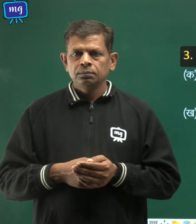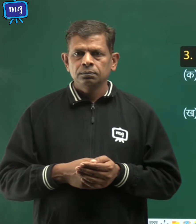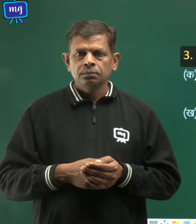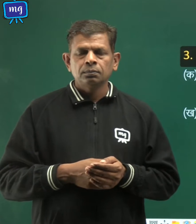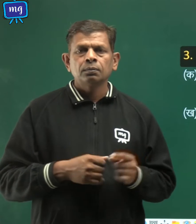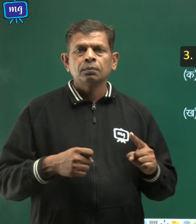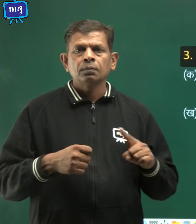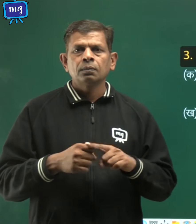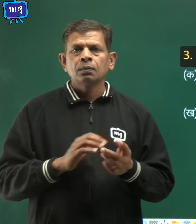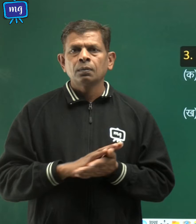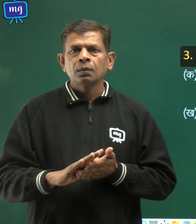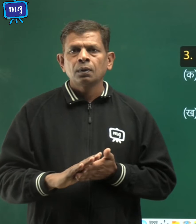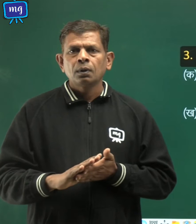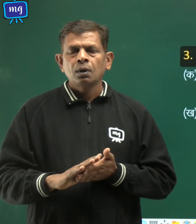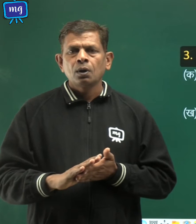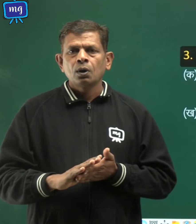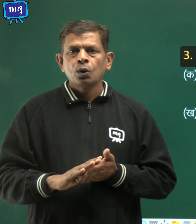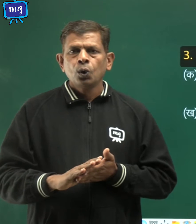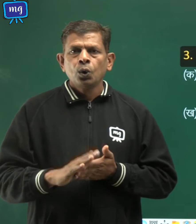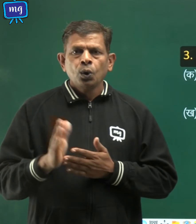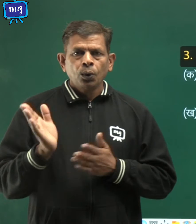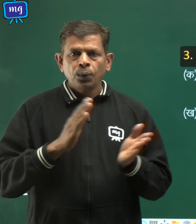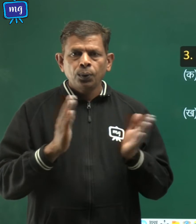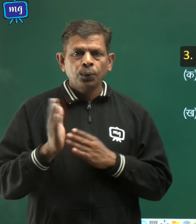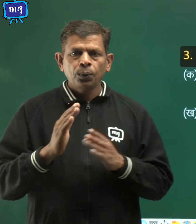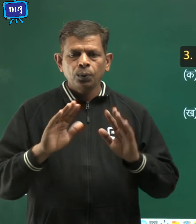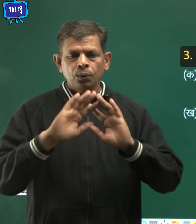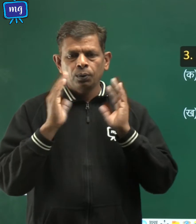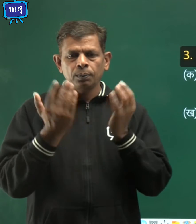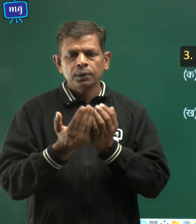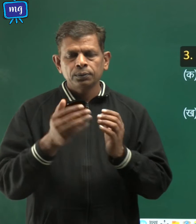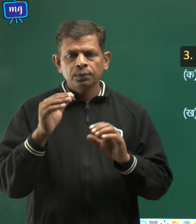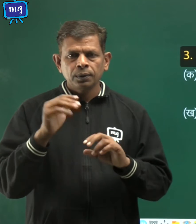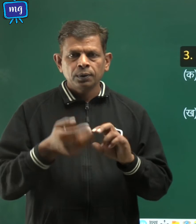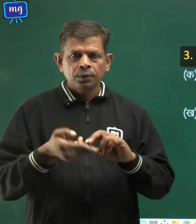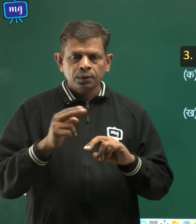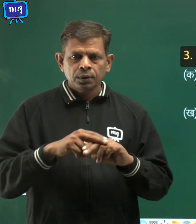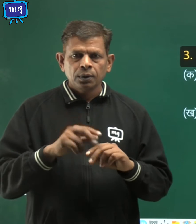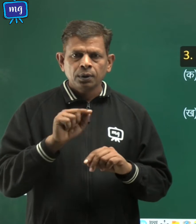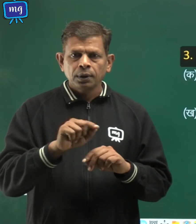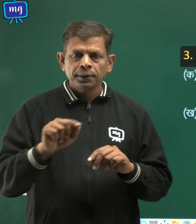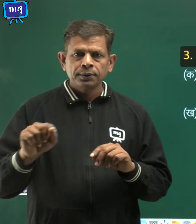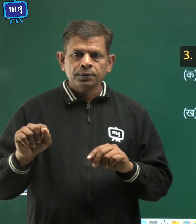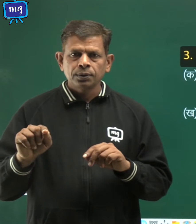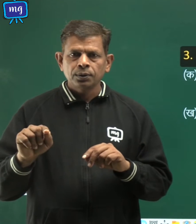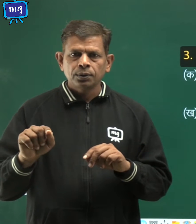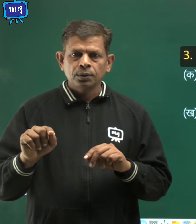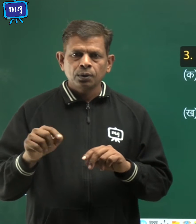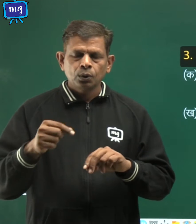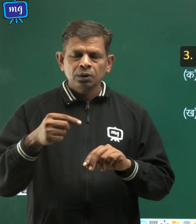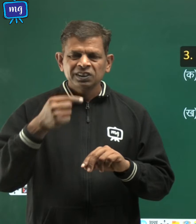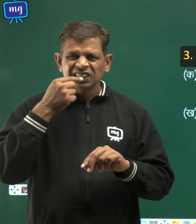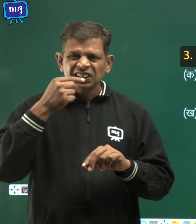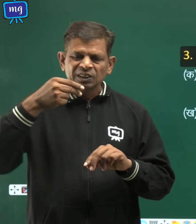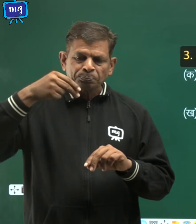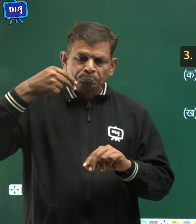ख पवन प्रत्वी के डैश तापन के